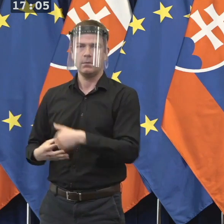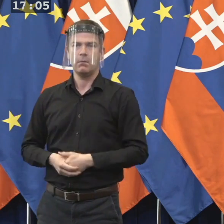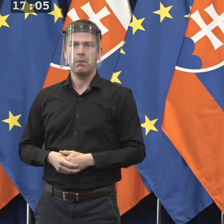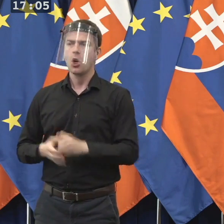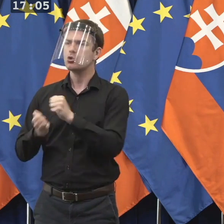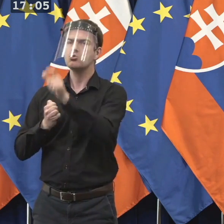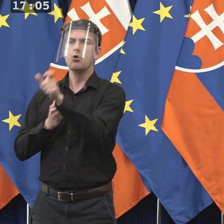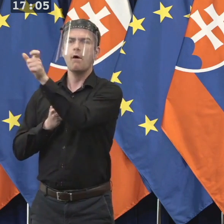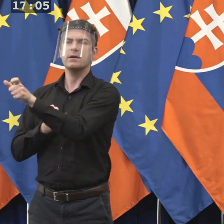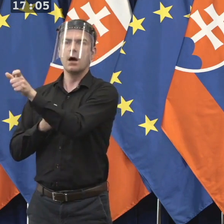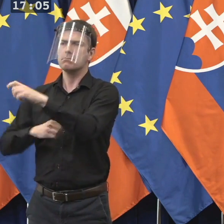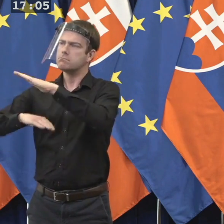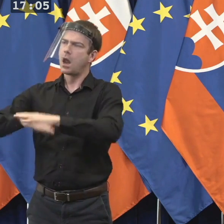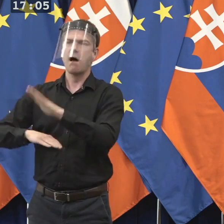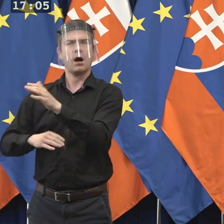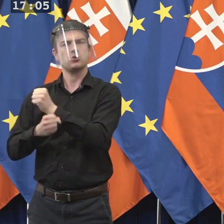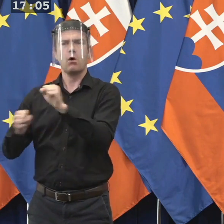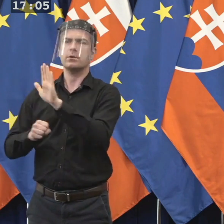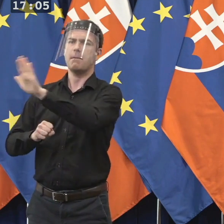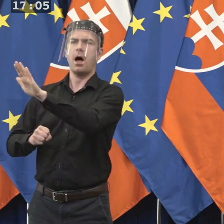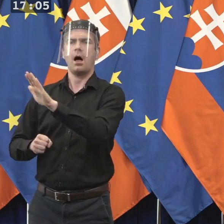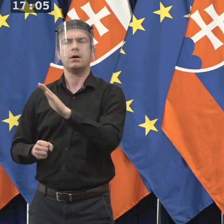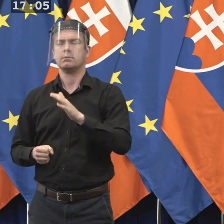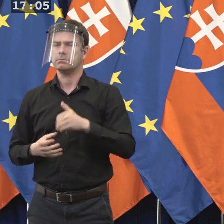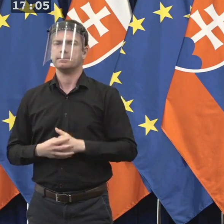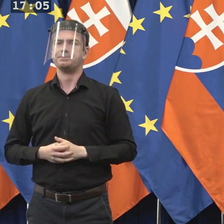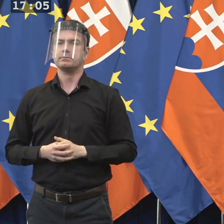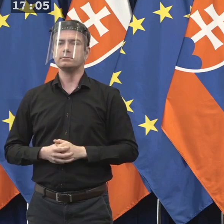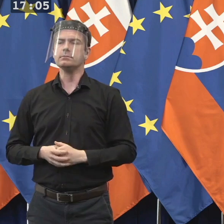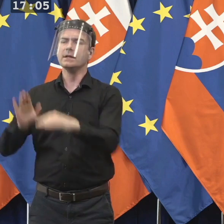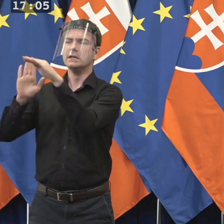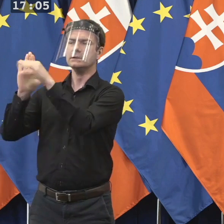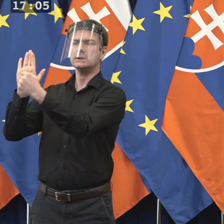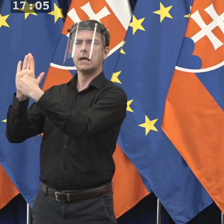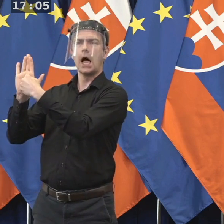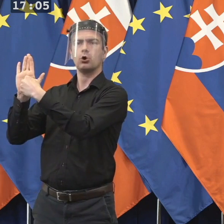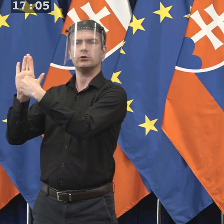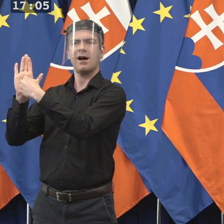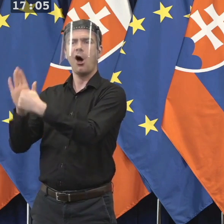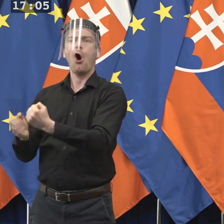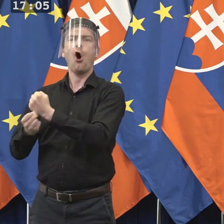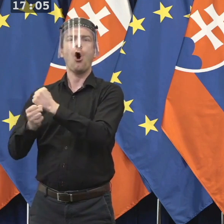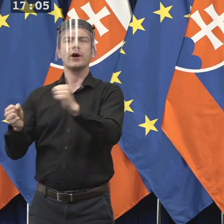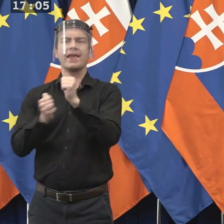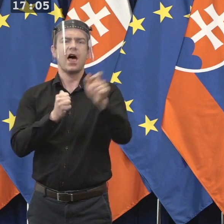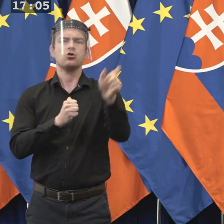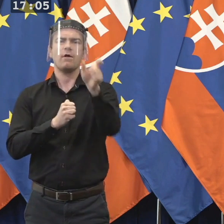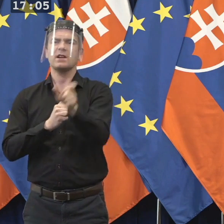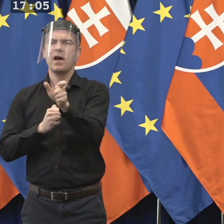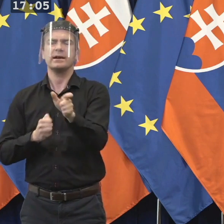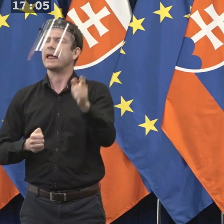mali byť chránené. Zákon, ktorý chráni právo novinárov, aby nemuseli prezradiť zdroj, by mal byť v